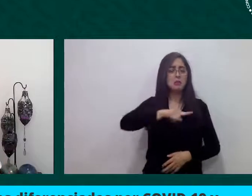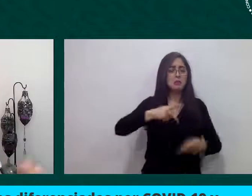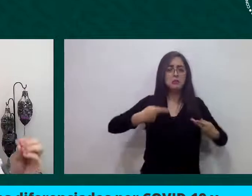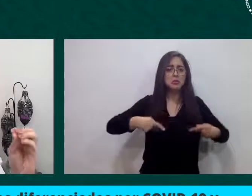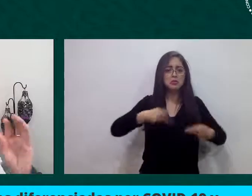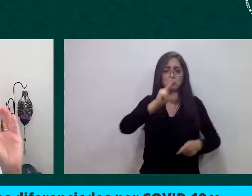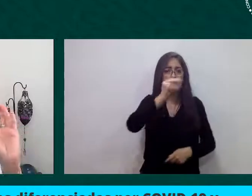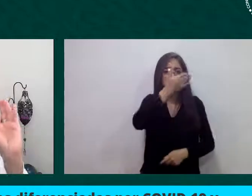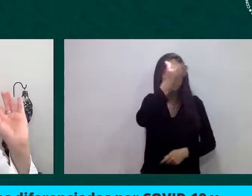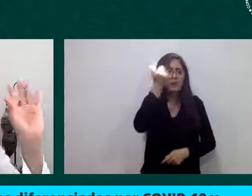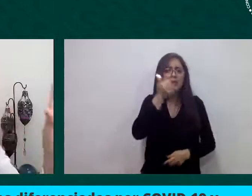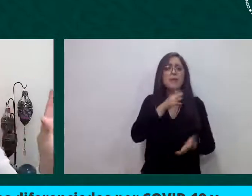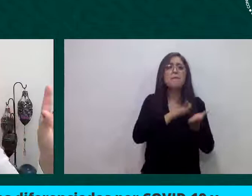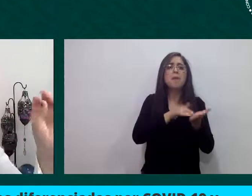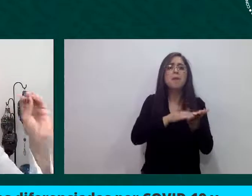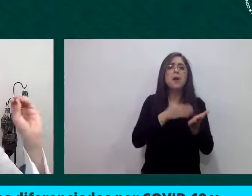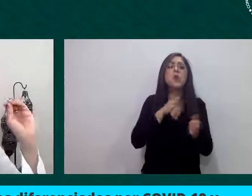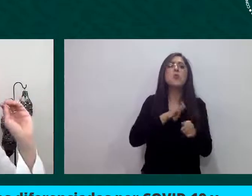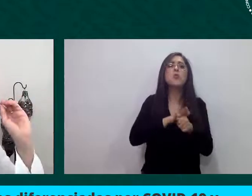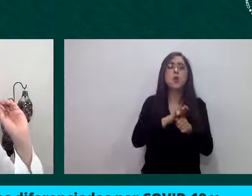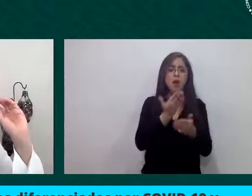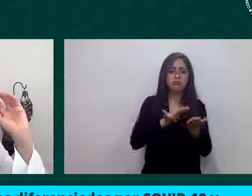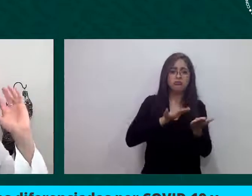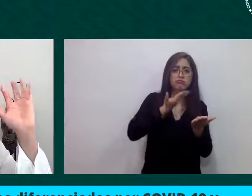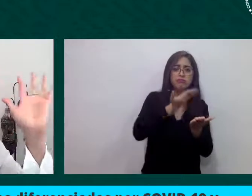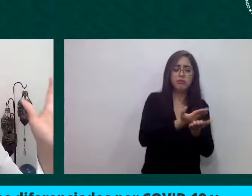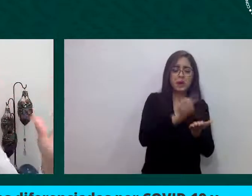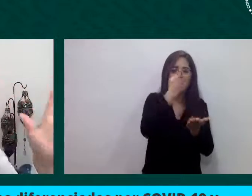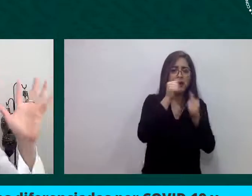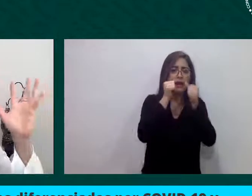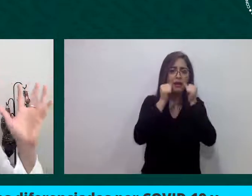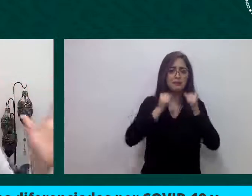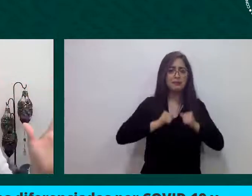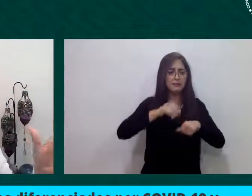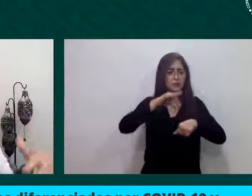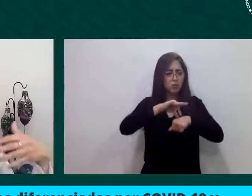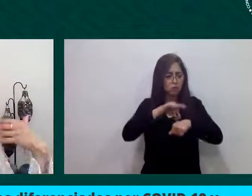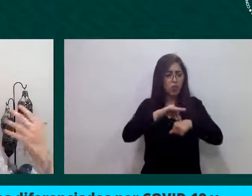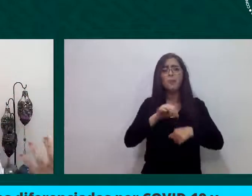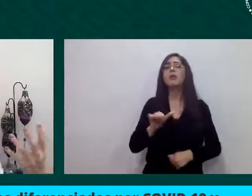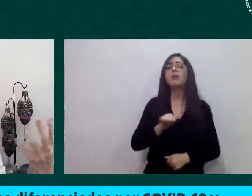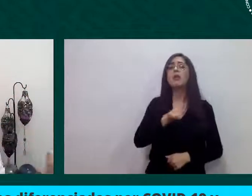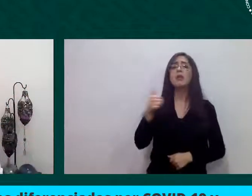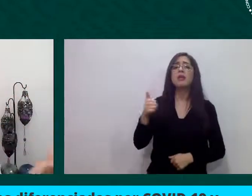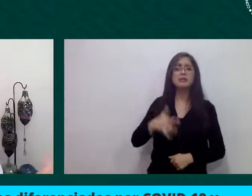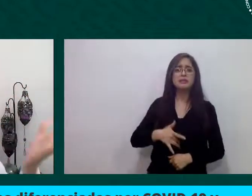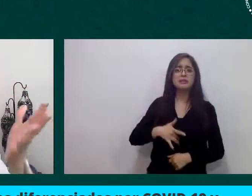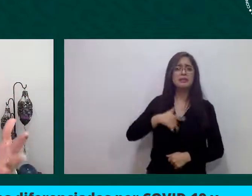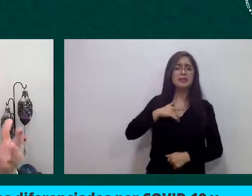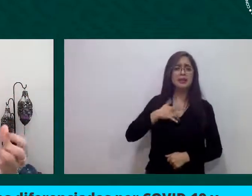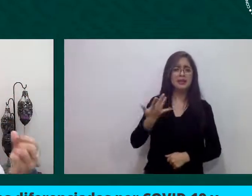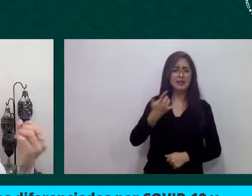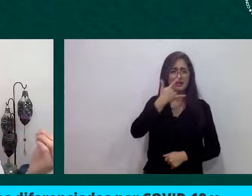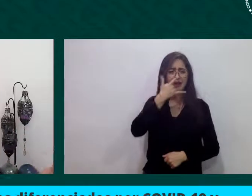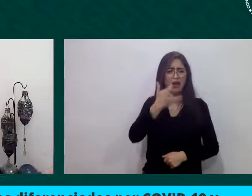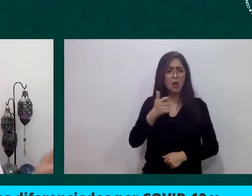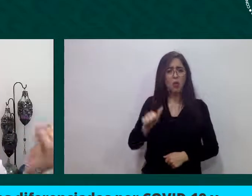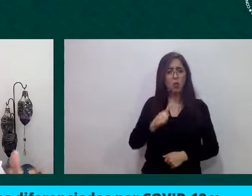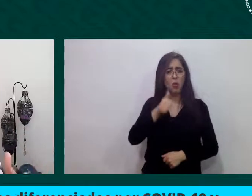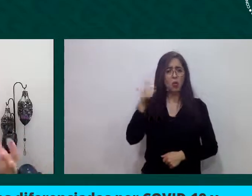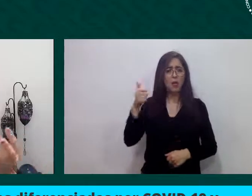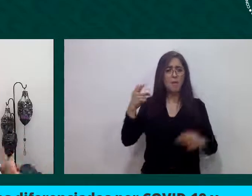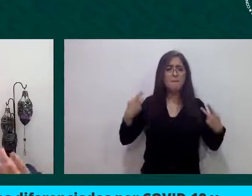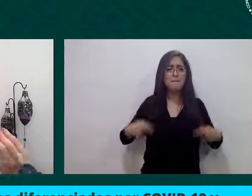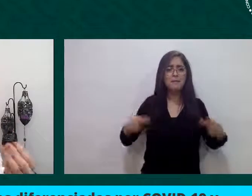también el verse ajenos, el ver que las personas extranjeras de fuera son las que traen el virus, son las